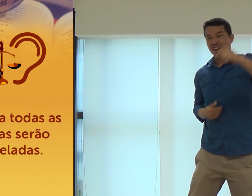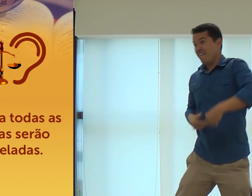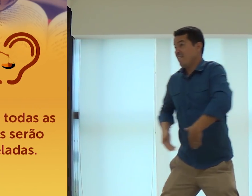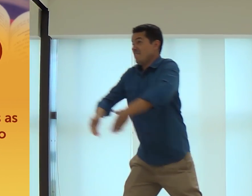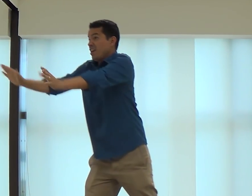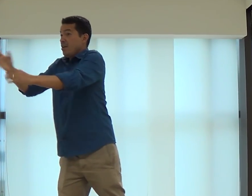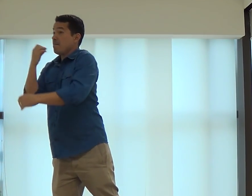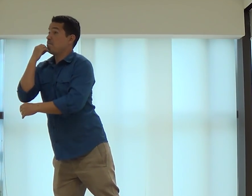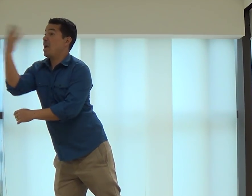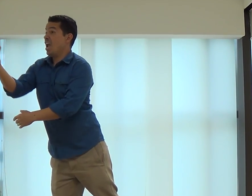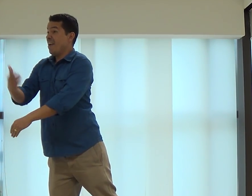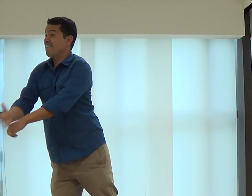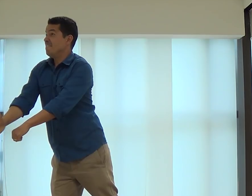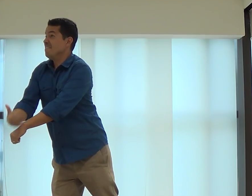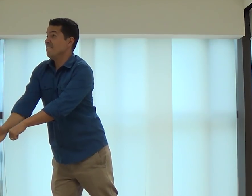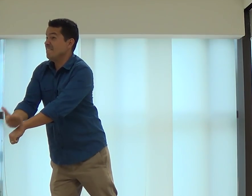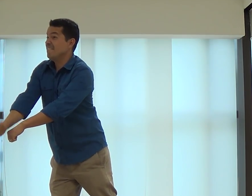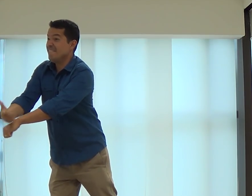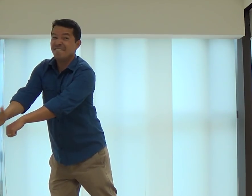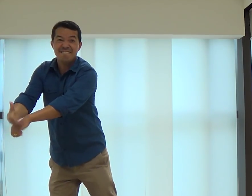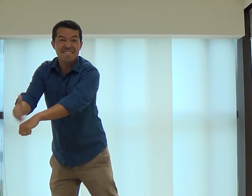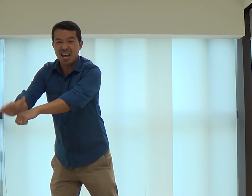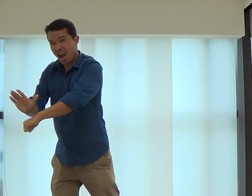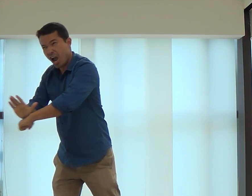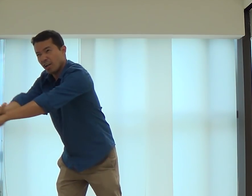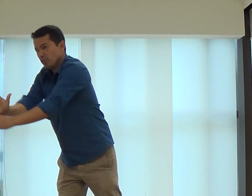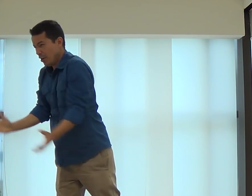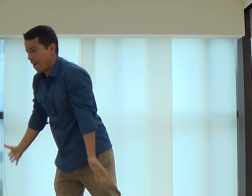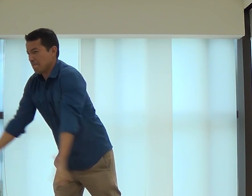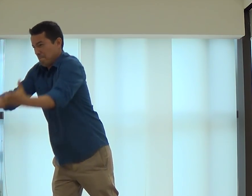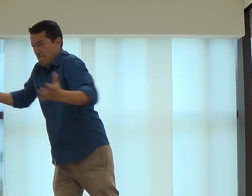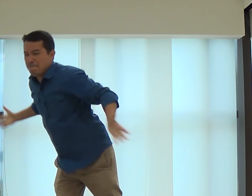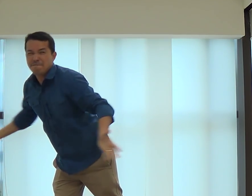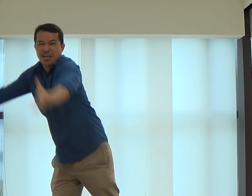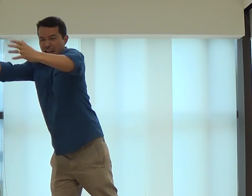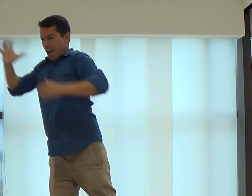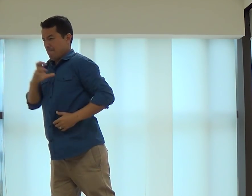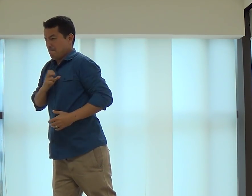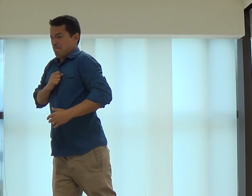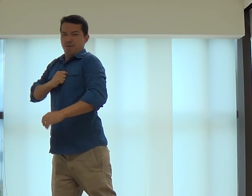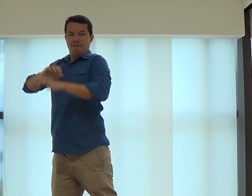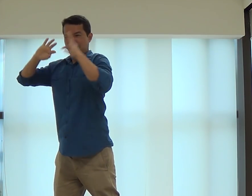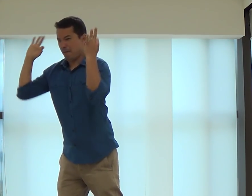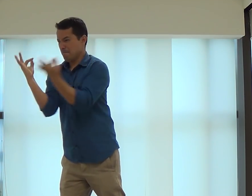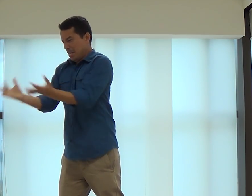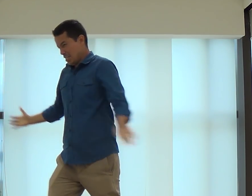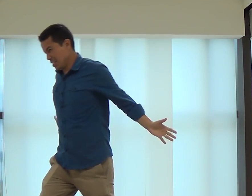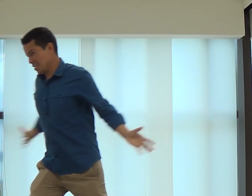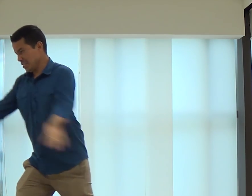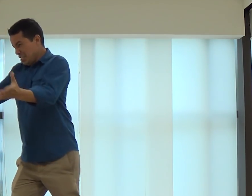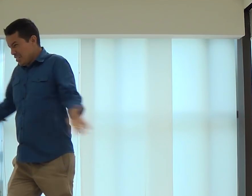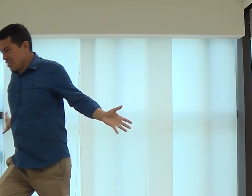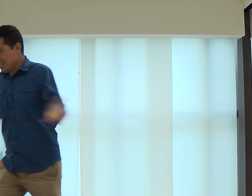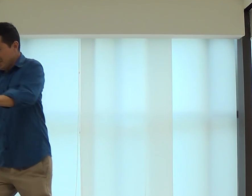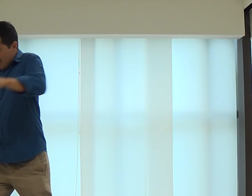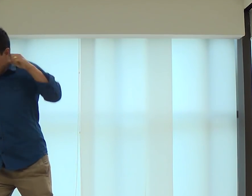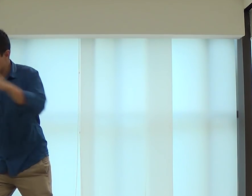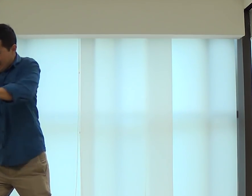Mãe dinheiro com as pessoas. Fazendo o bem. Praticando, praticando, praticando. Ajudando. Encorajando. Mostrando amor em família.